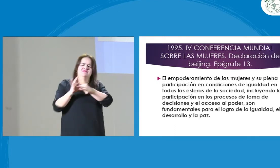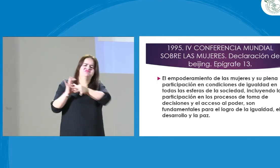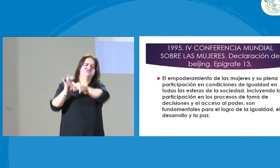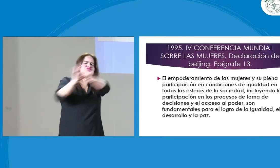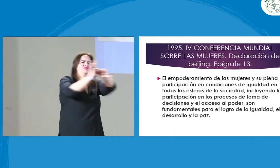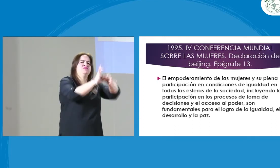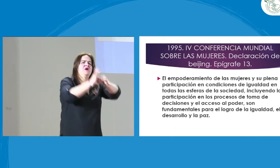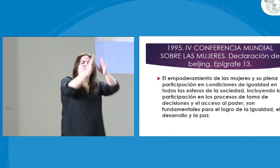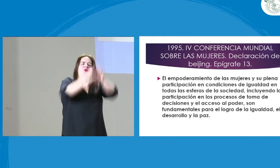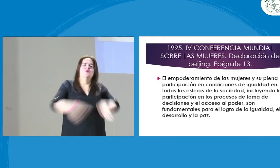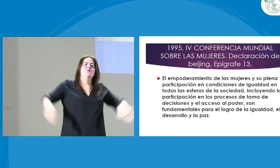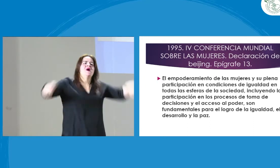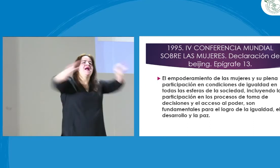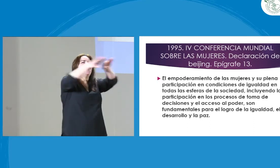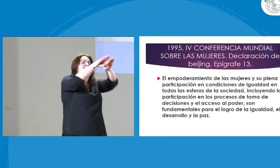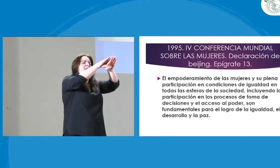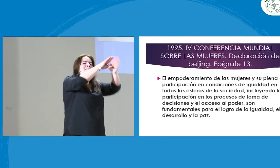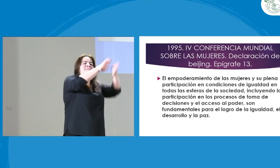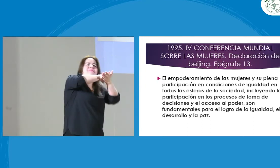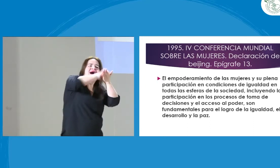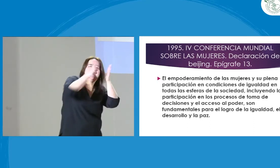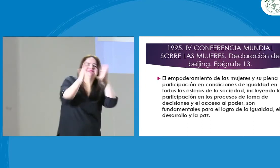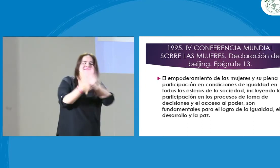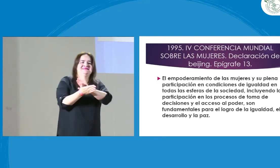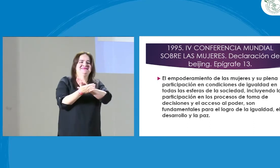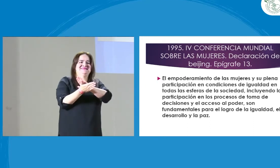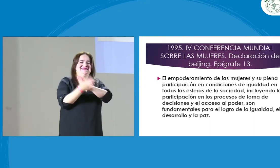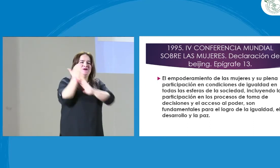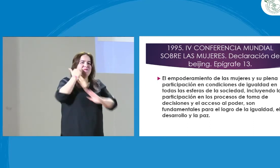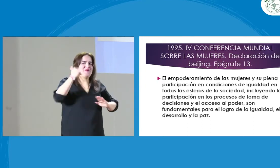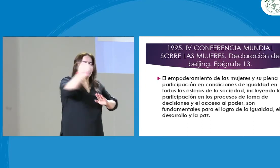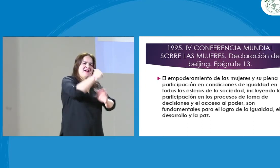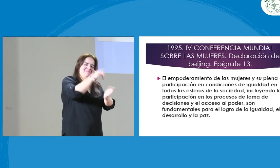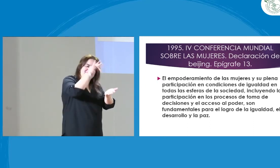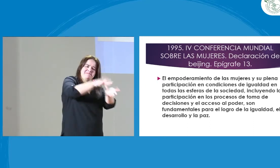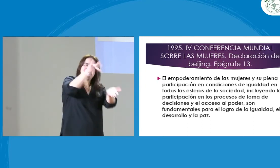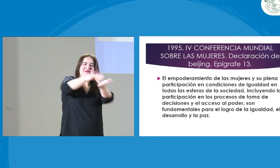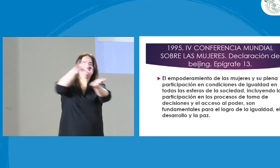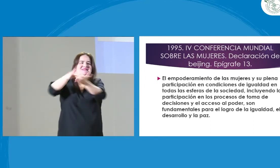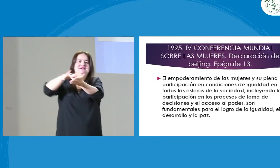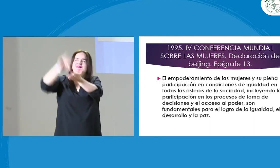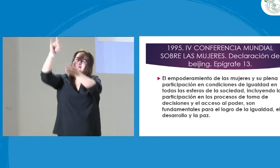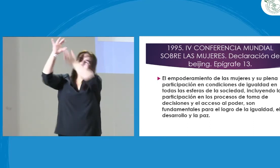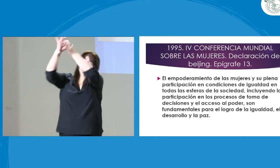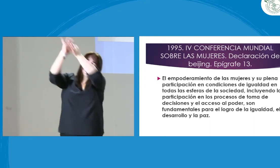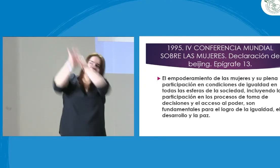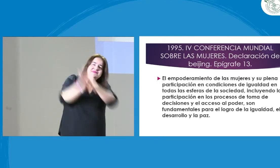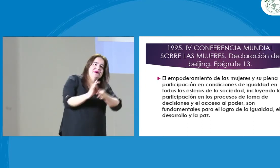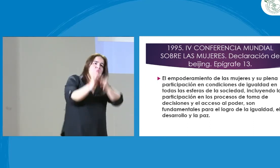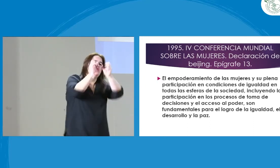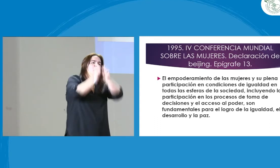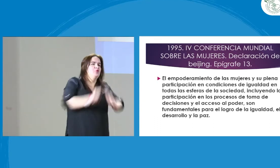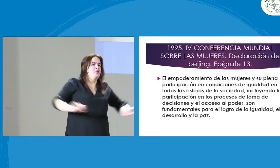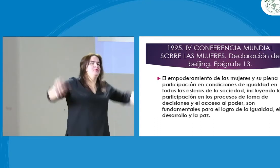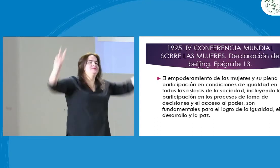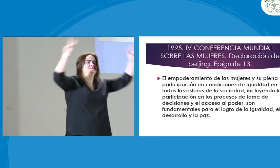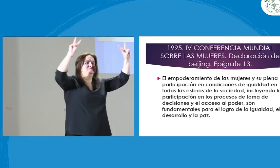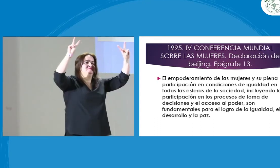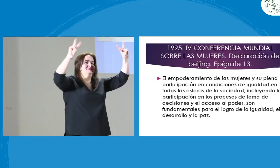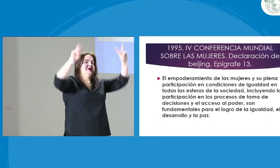en el movimiento asociativo, que se debe trabajar de manera articulada en igual de condiciones y que las mujeres puedan tomar ese rol. Y eso